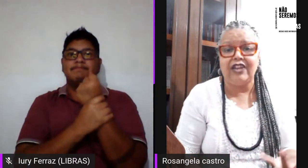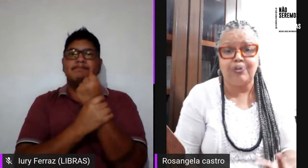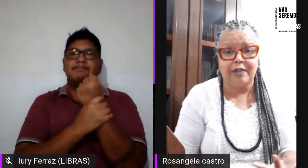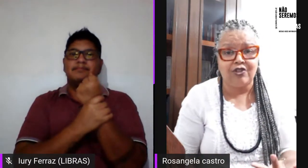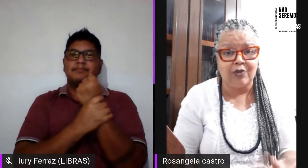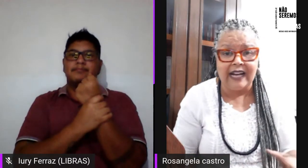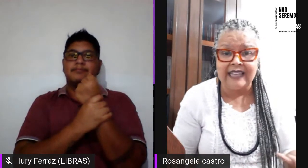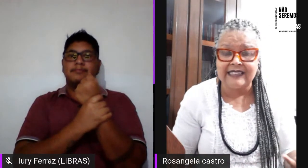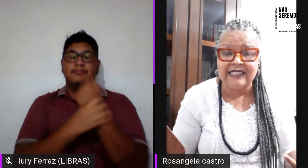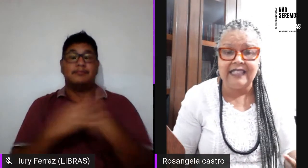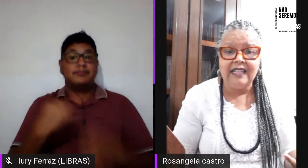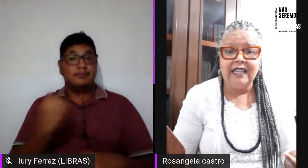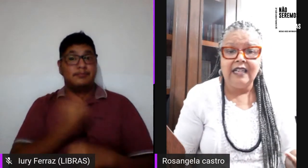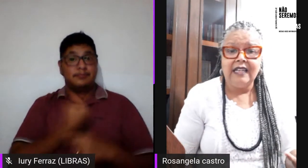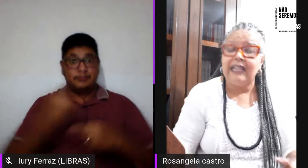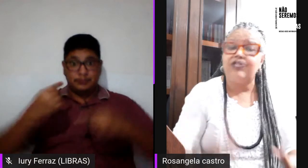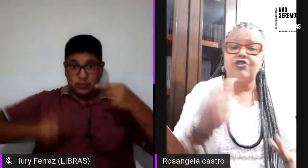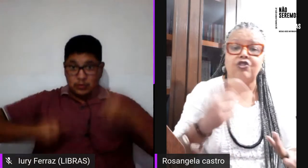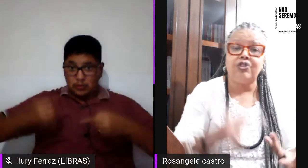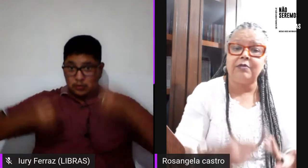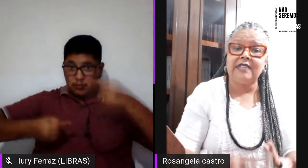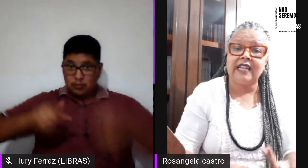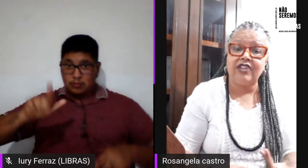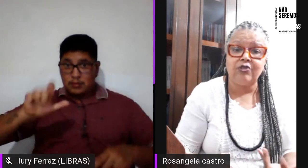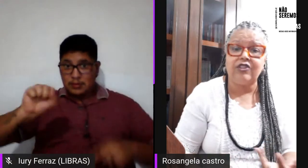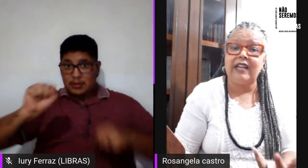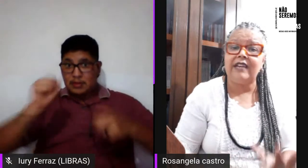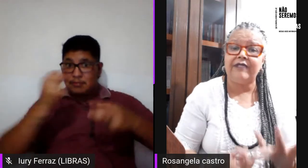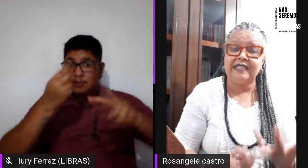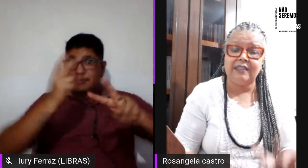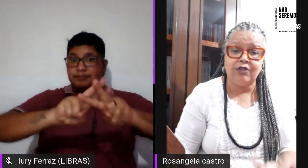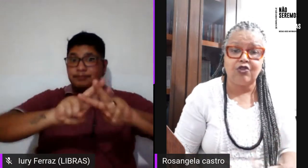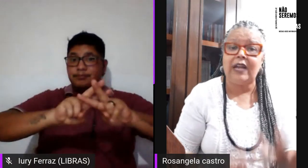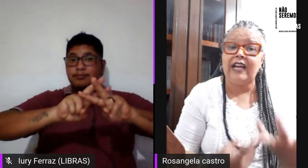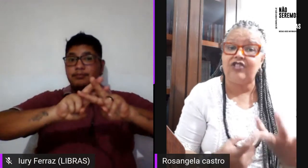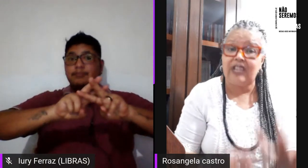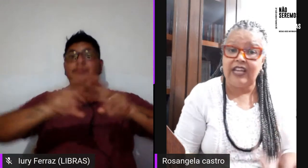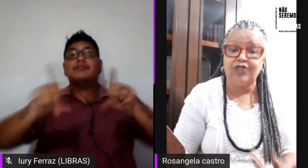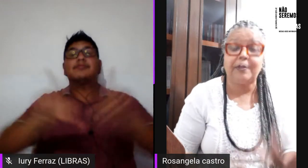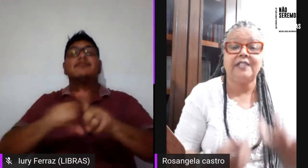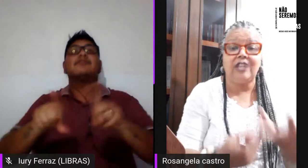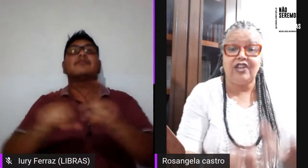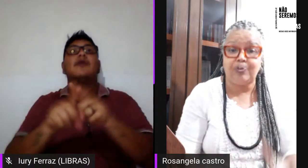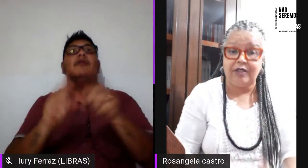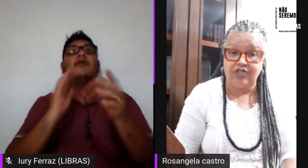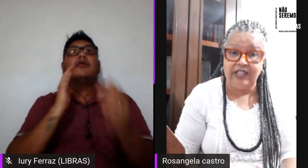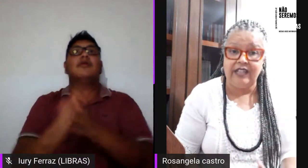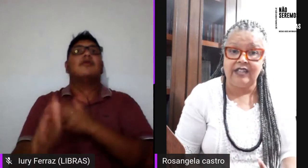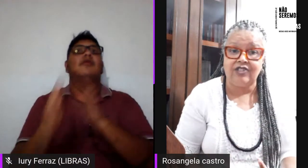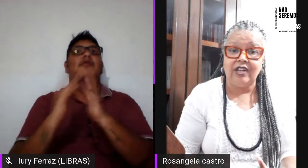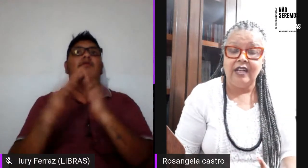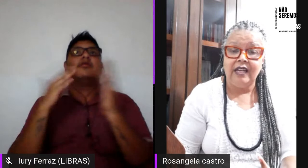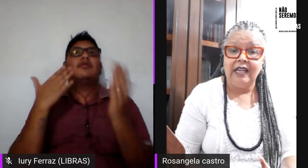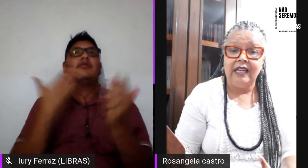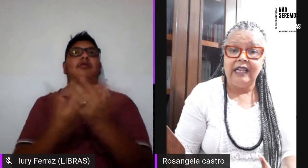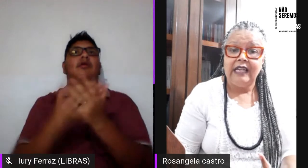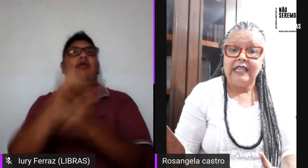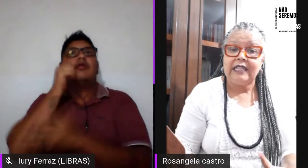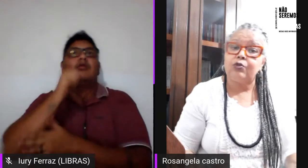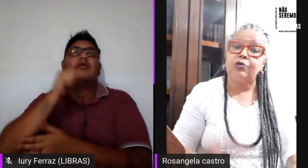lésbicas no cárcere, né, discutíamos a questão da evasão escolar de lésbicas e de lésbicas negras,